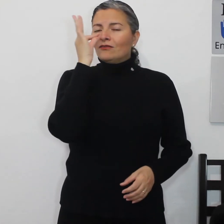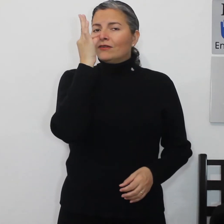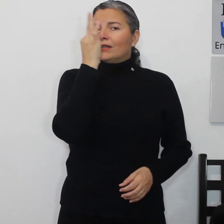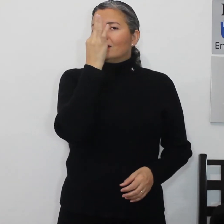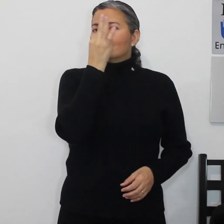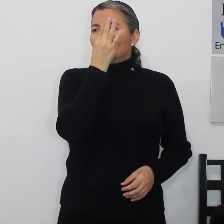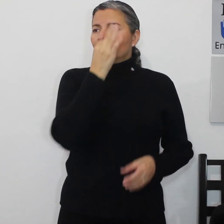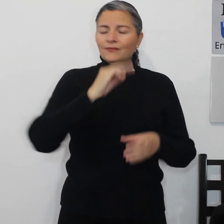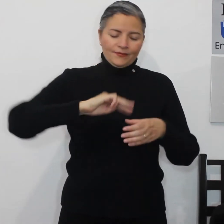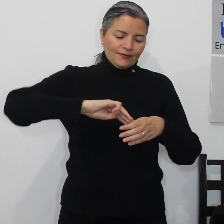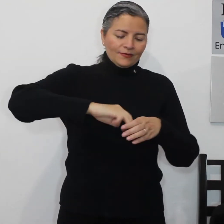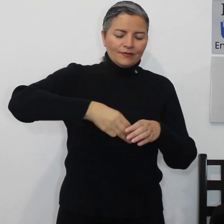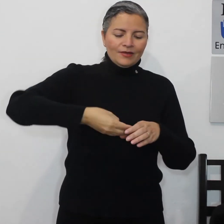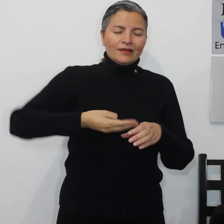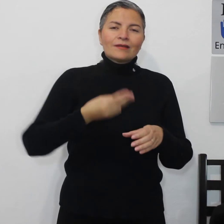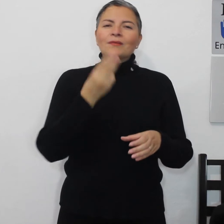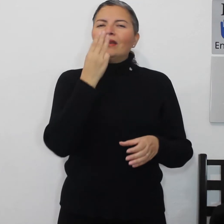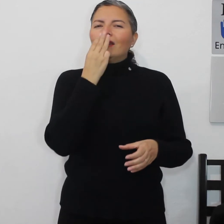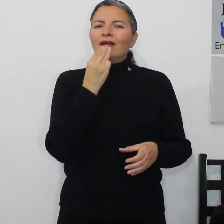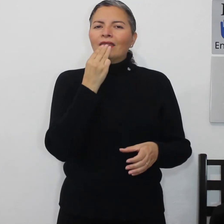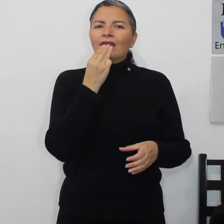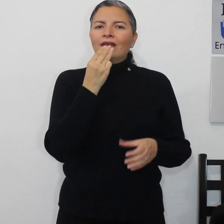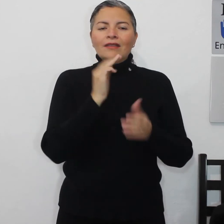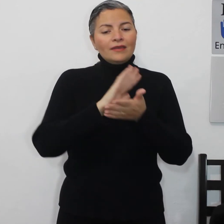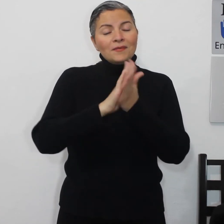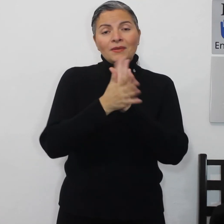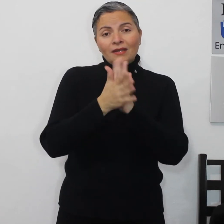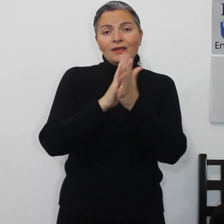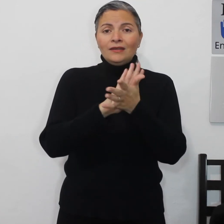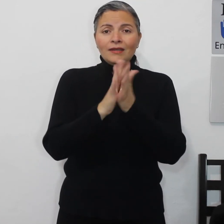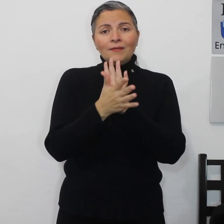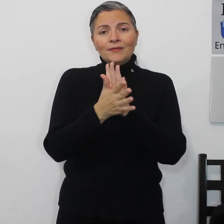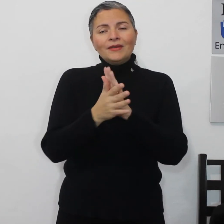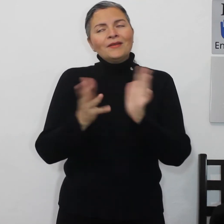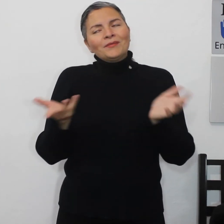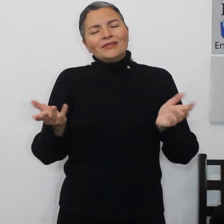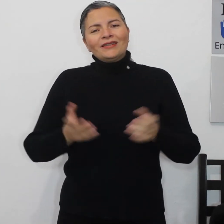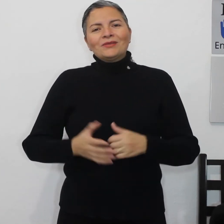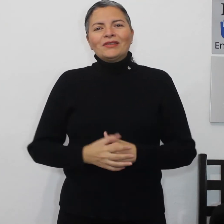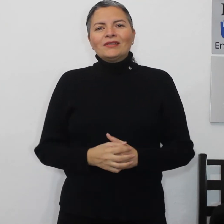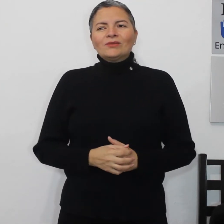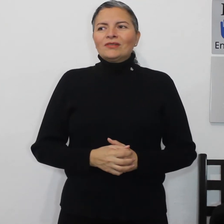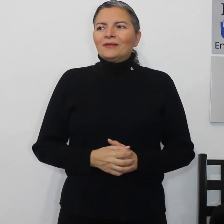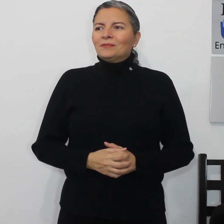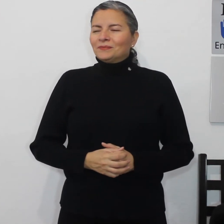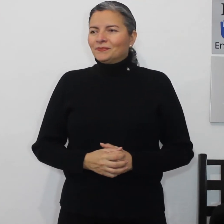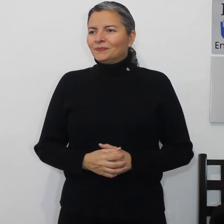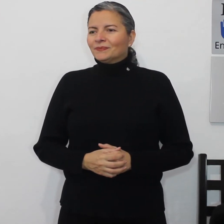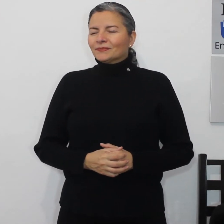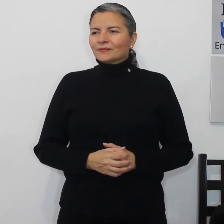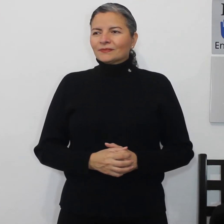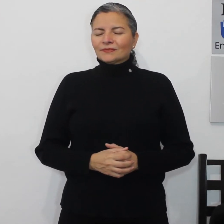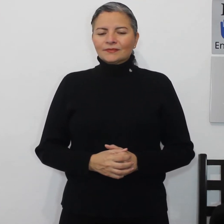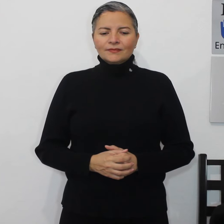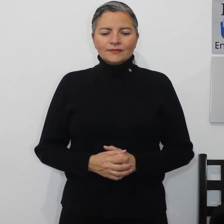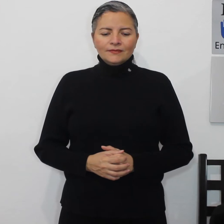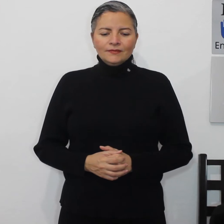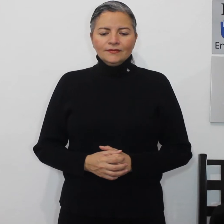fresa, mermelada de viña, que es de la que ustedes gusten cajeta